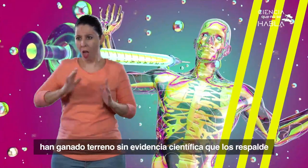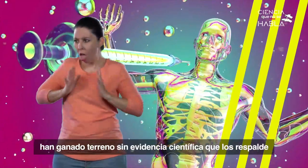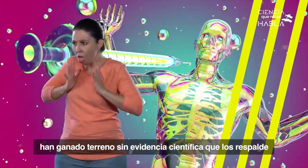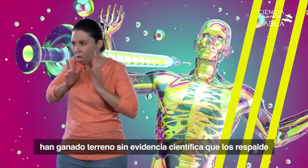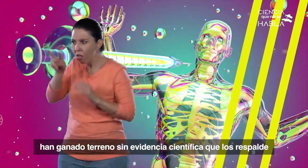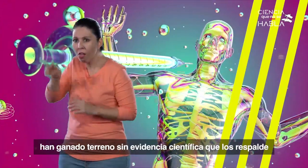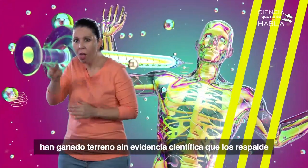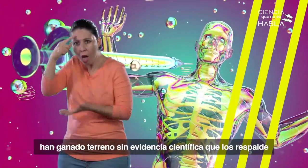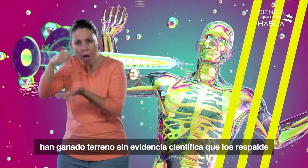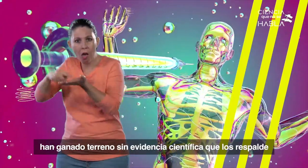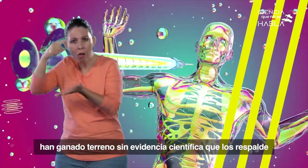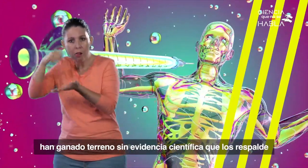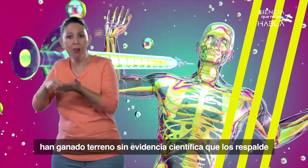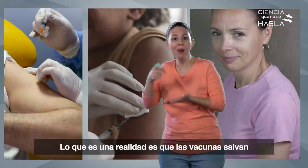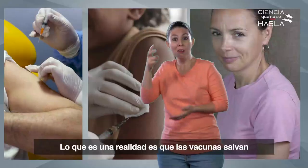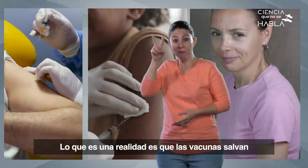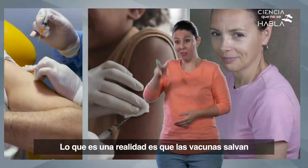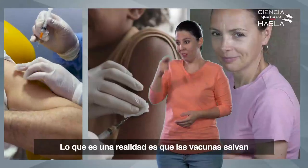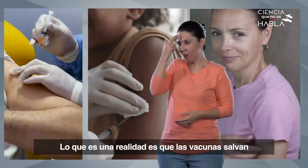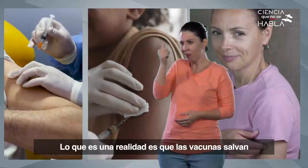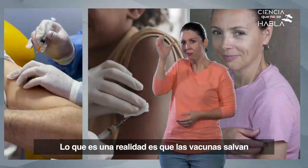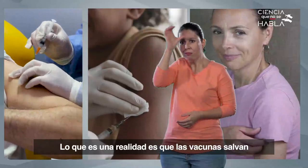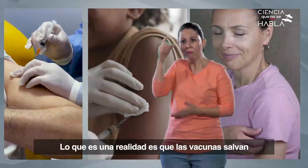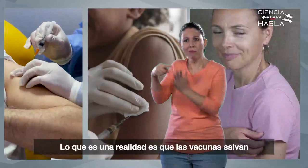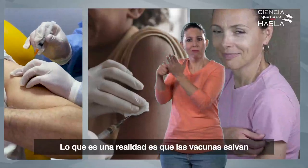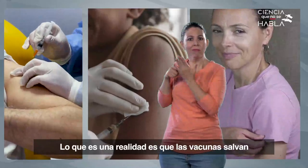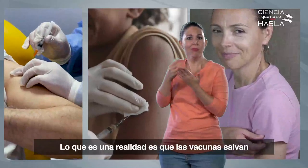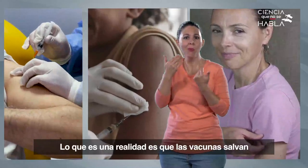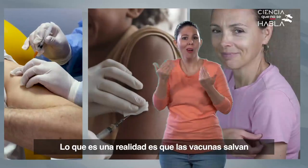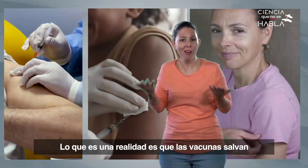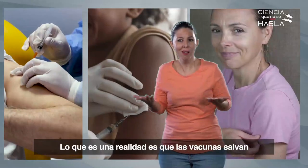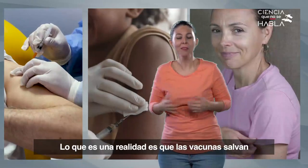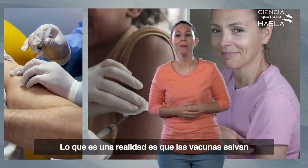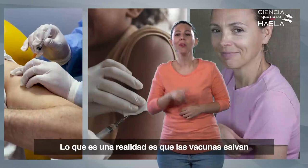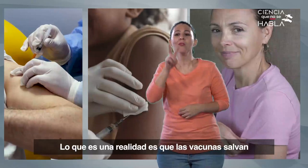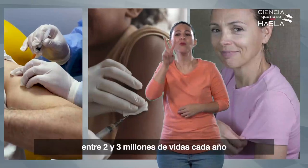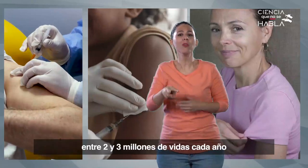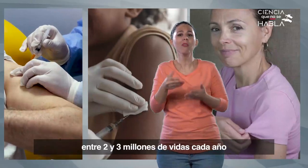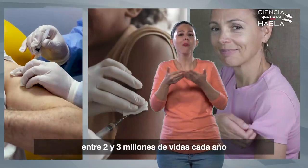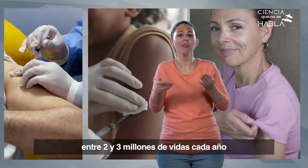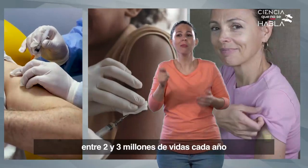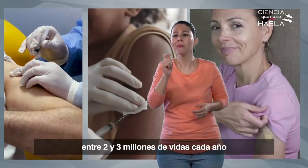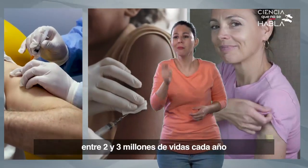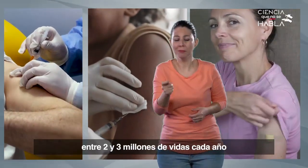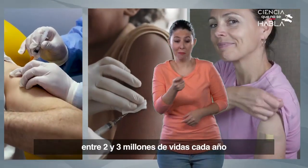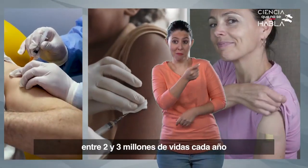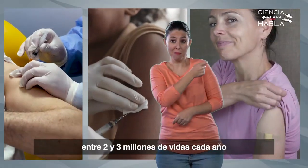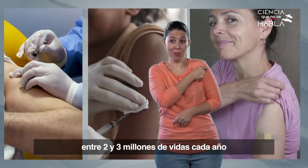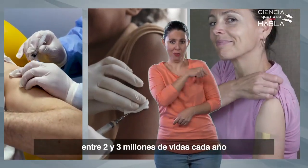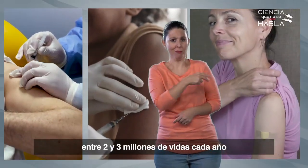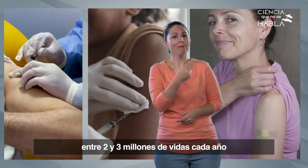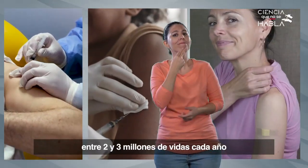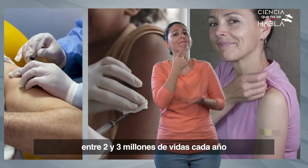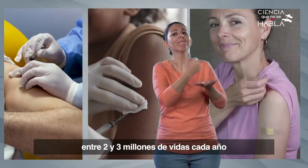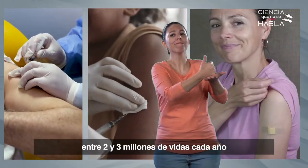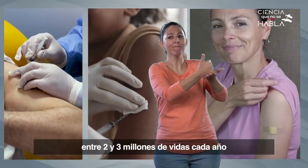científica que lo respalde. Lo que es una realidad es que las vacunas salvan entre dos y tres millones de vidas cada año.